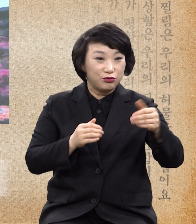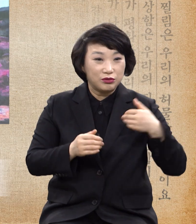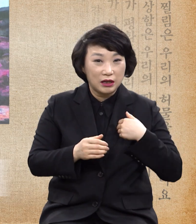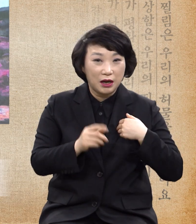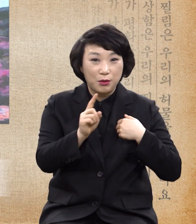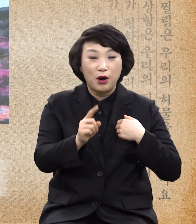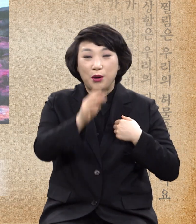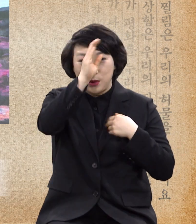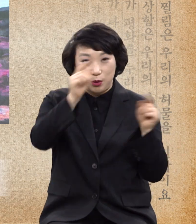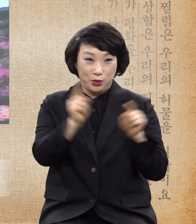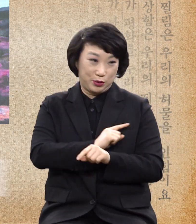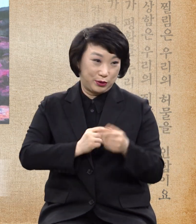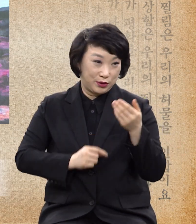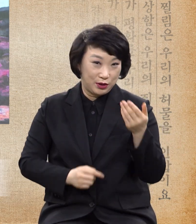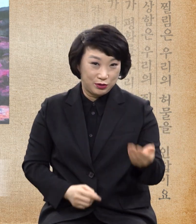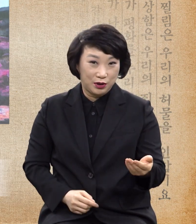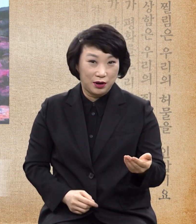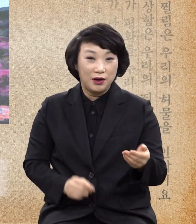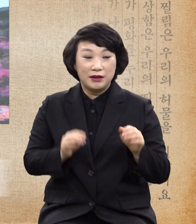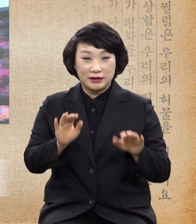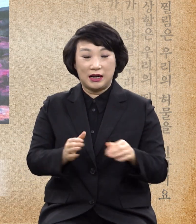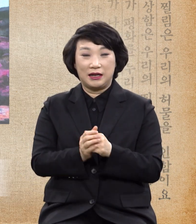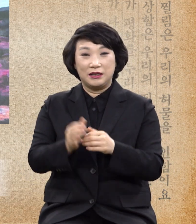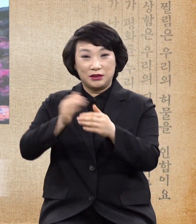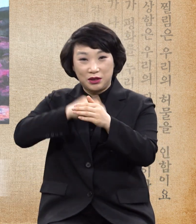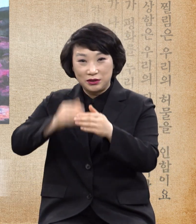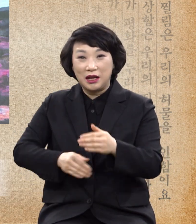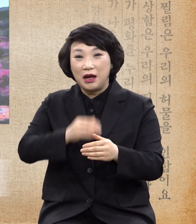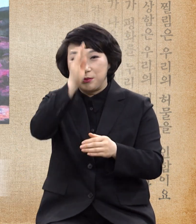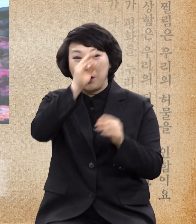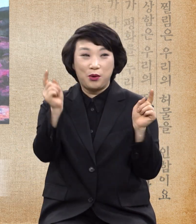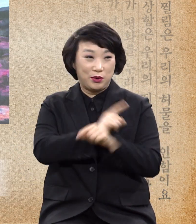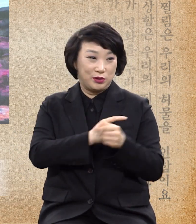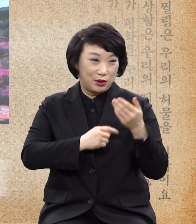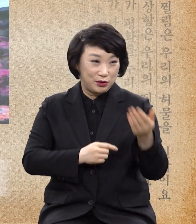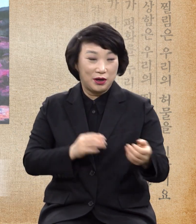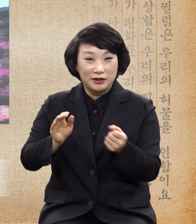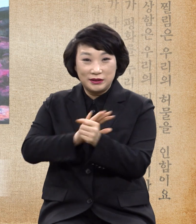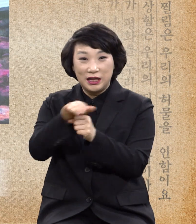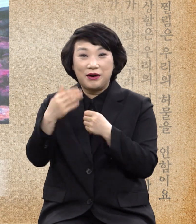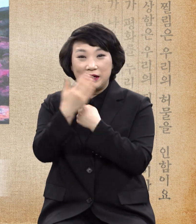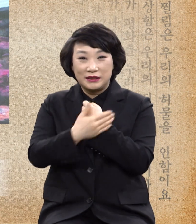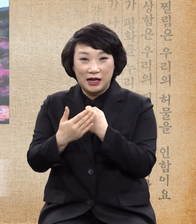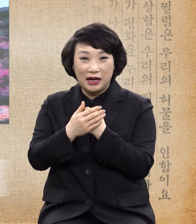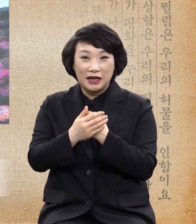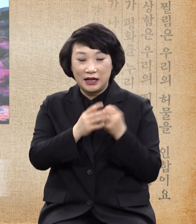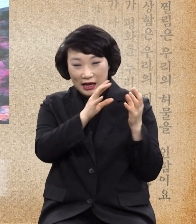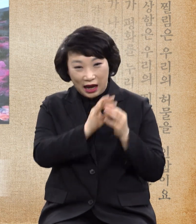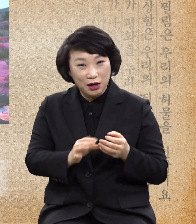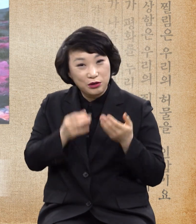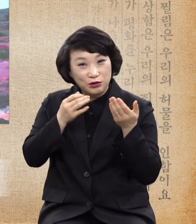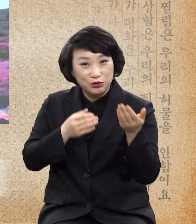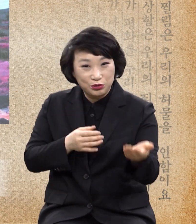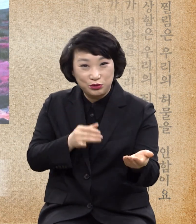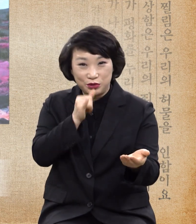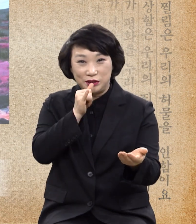치료자로서 절대적 치료로서 은혜와 사랑을 실천하시는 분이셨습니다